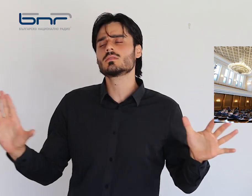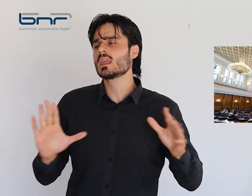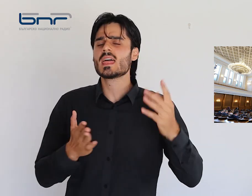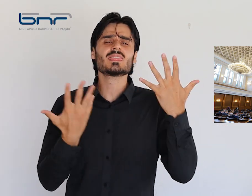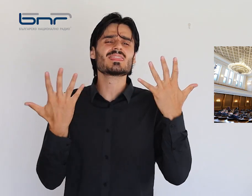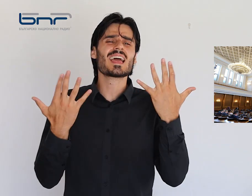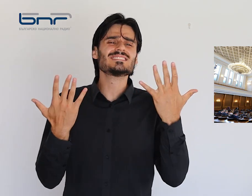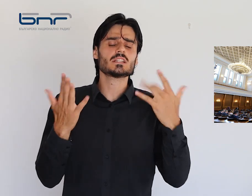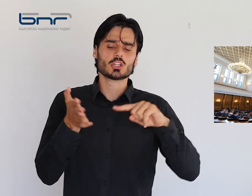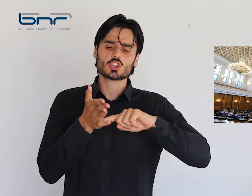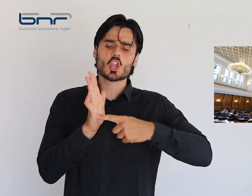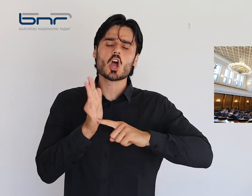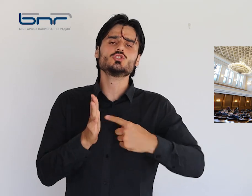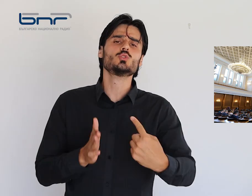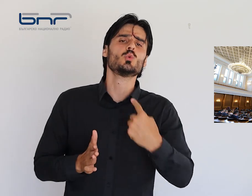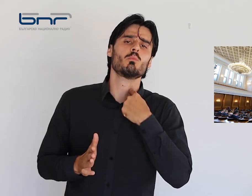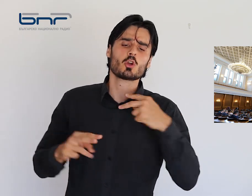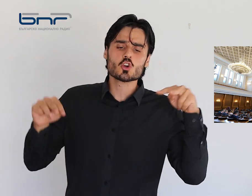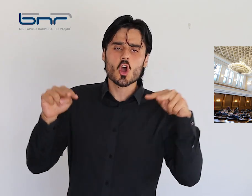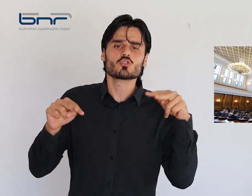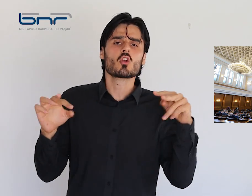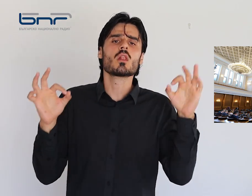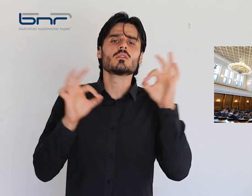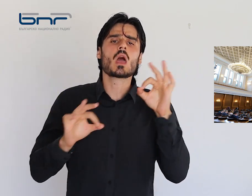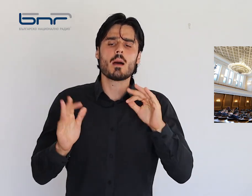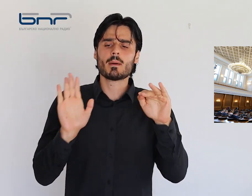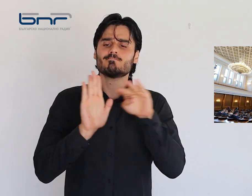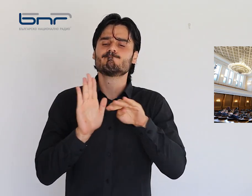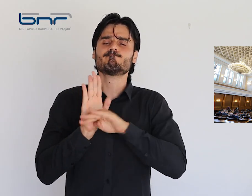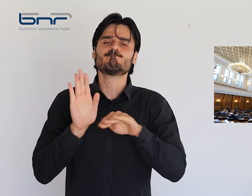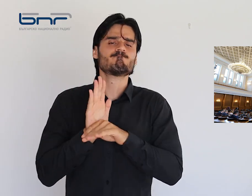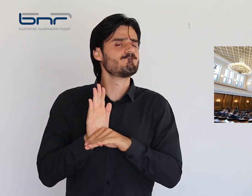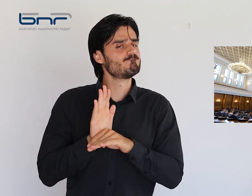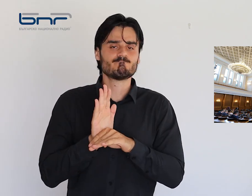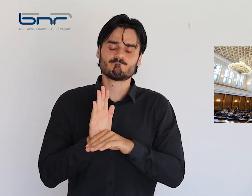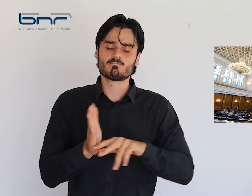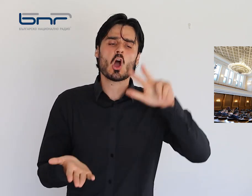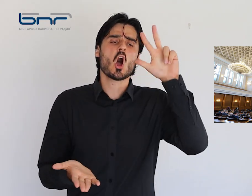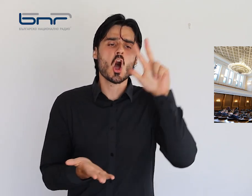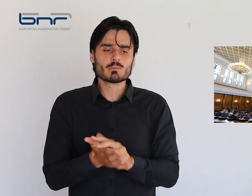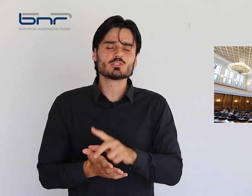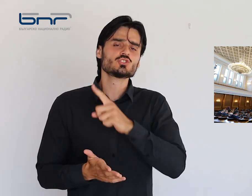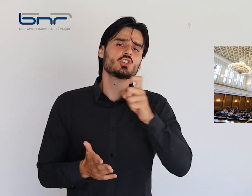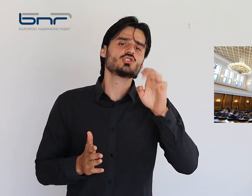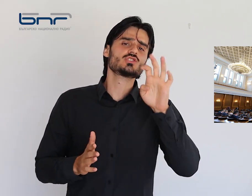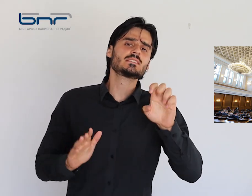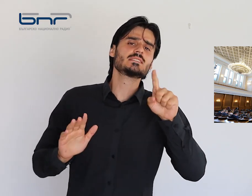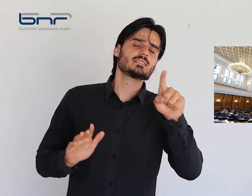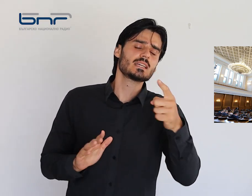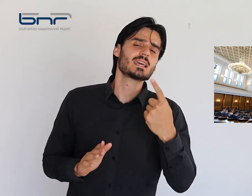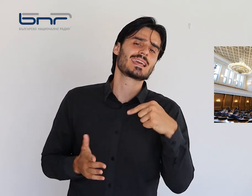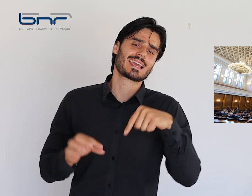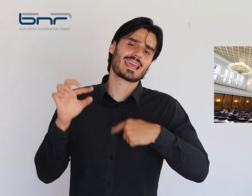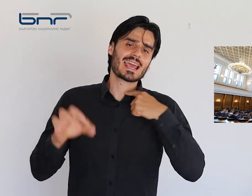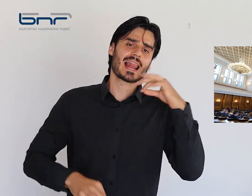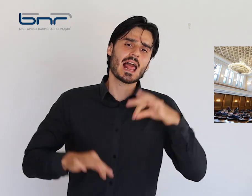и парламентарният контрол отпадна. Дневният ред беше одобрен с 148 гласа срещу 65 против.